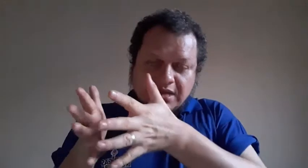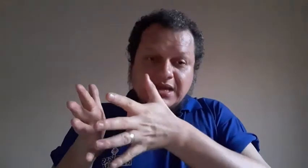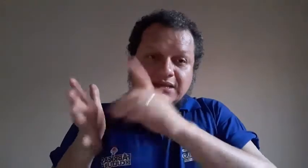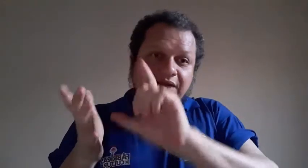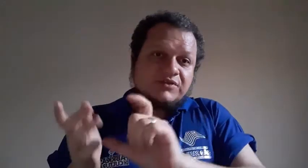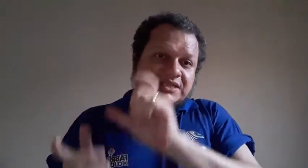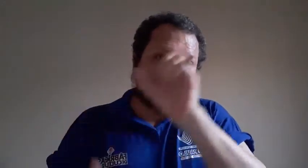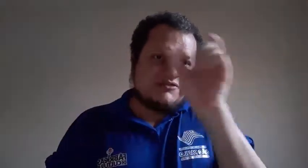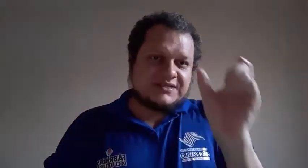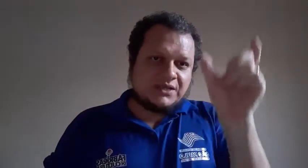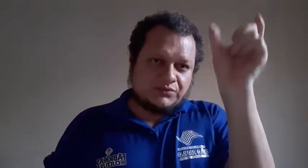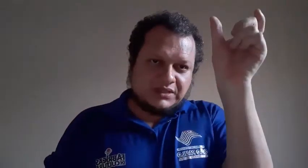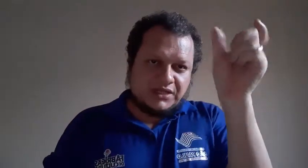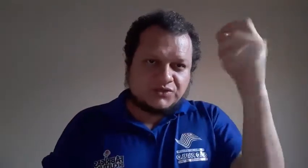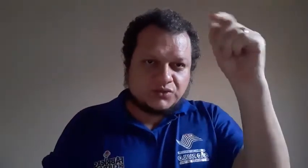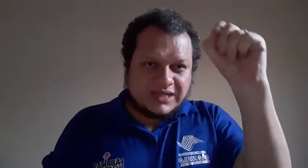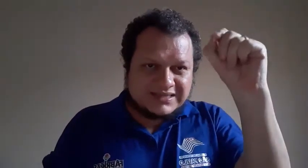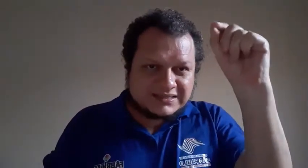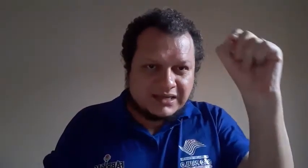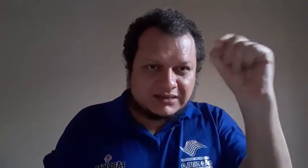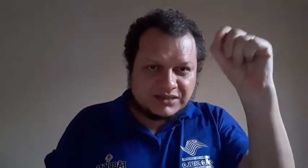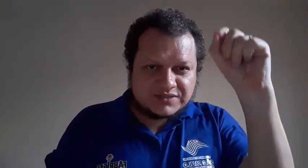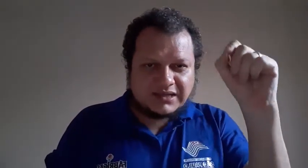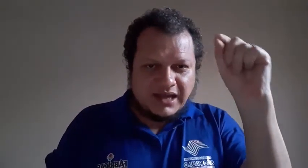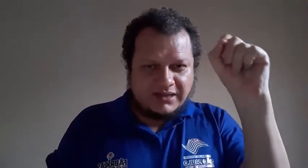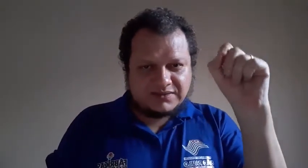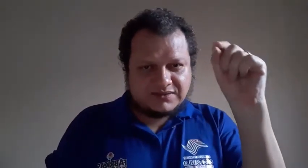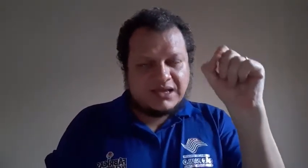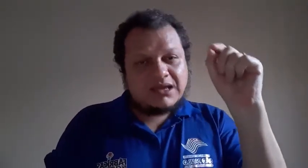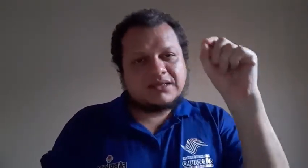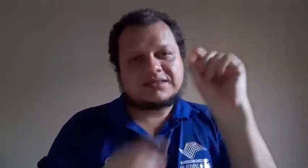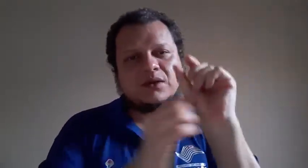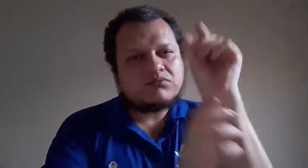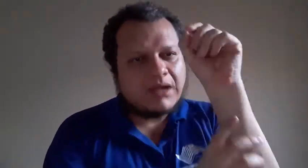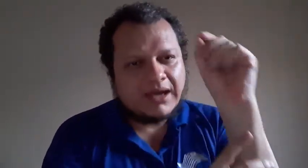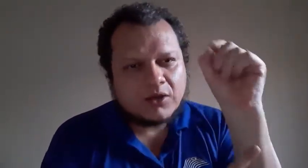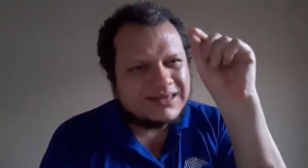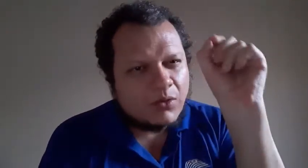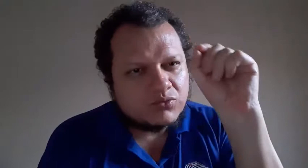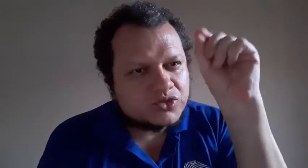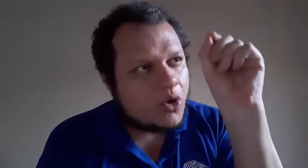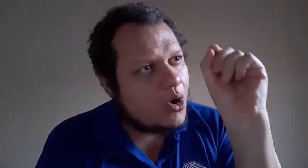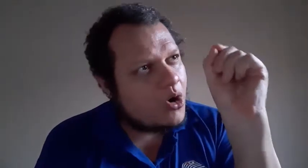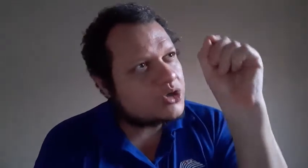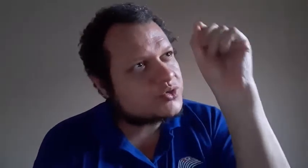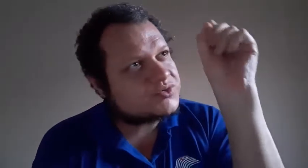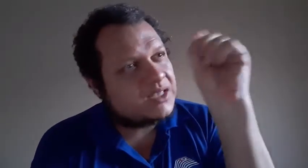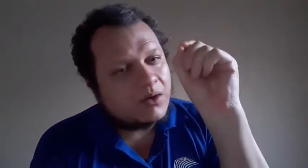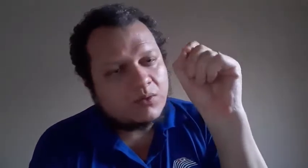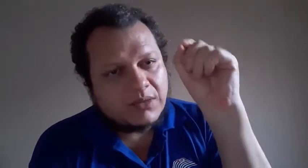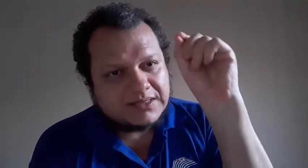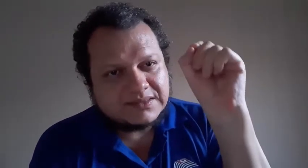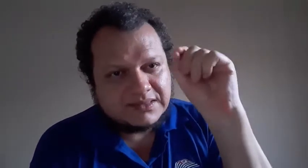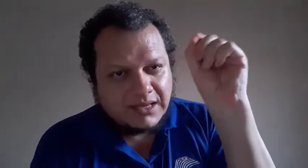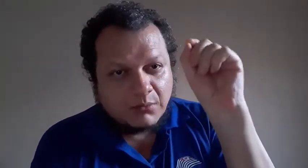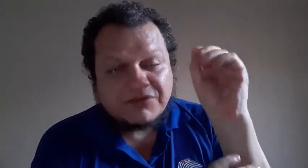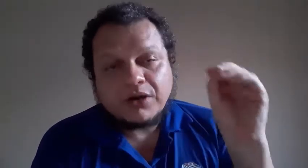E aí, você vai fazer um texto na escrita de sinais, que tem alguns códigos, tem uma forma